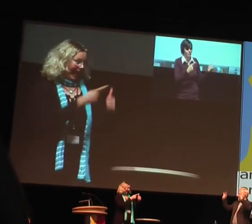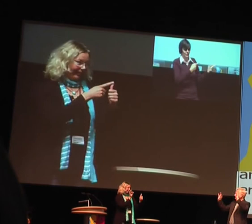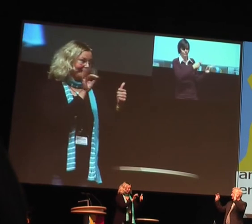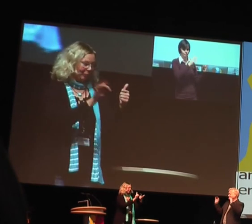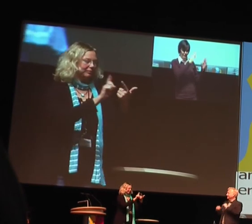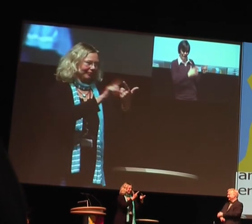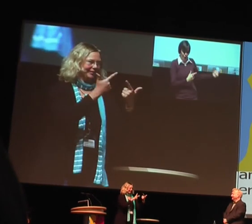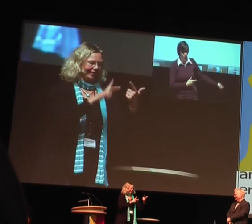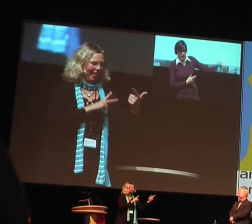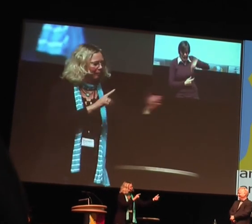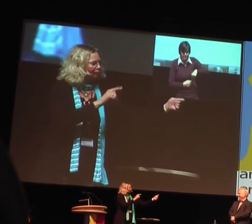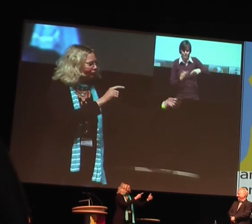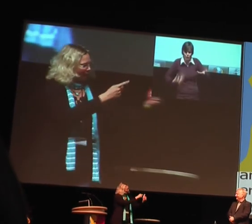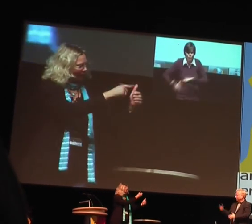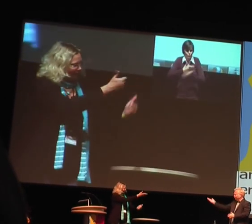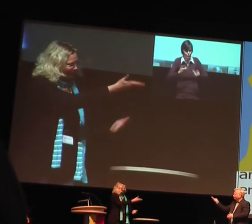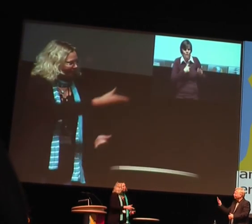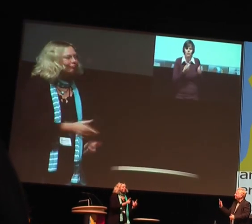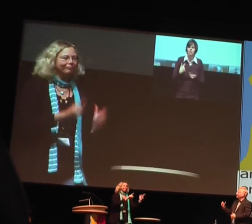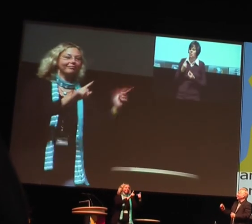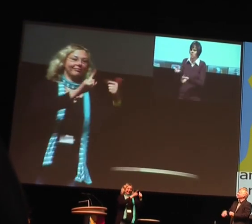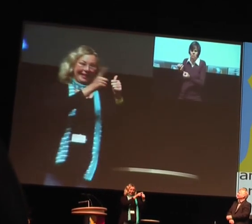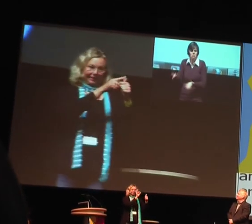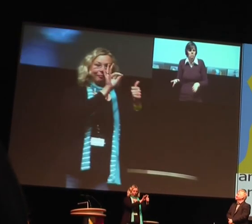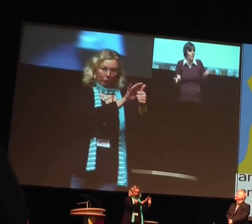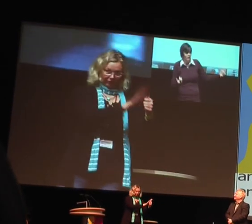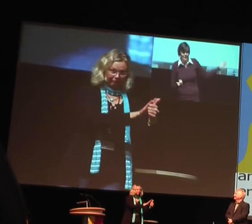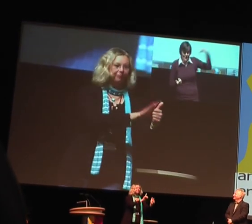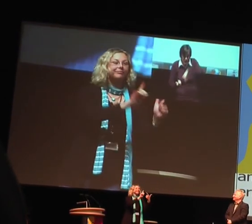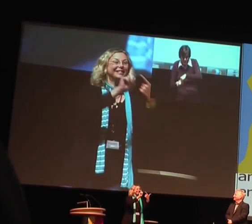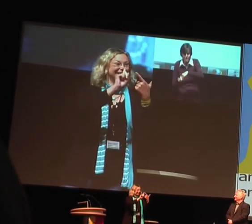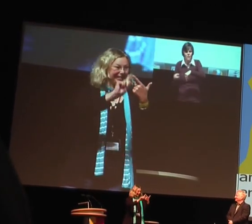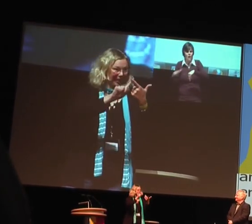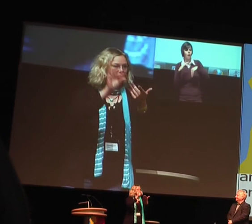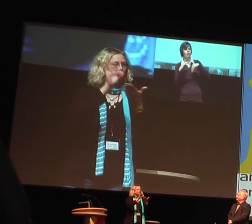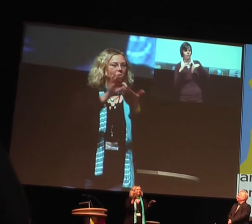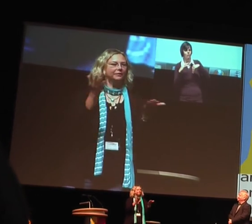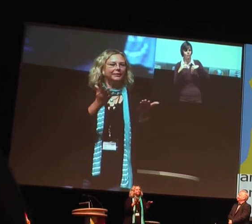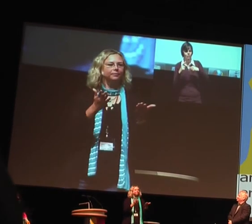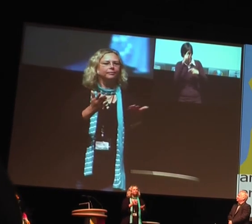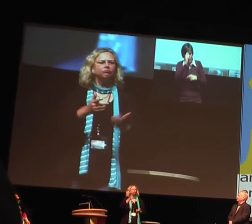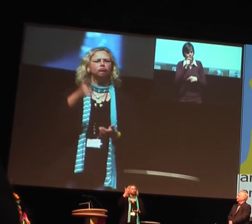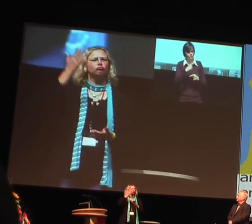mal machen können. Das wäre der erste Punkt. Dann habe ich noch einen zweiten. Vielleicht antwortet du so. Nee, nee. Gut. Mein zweiter Punkt wäre,